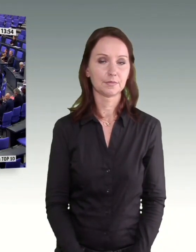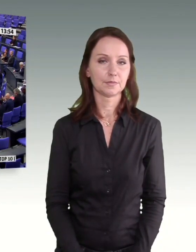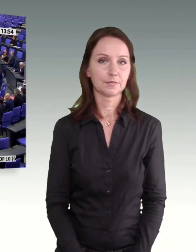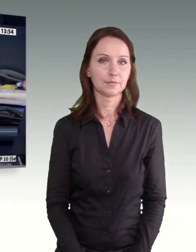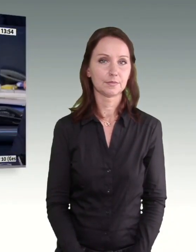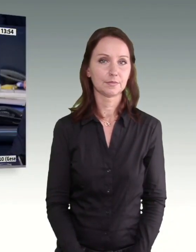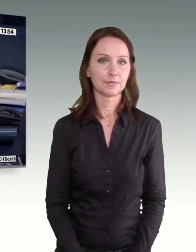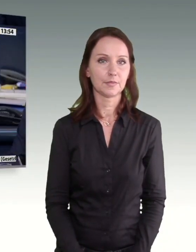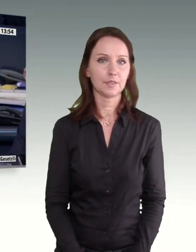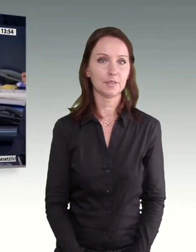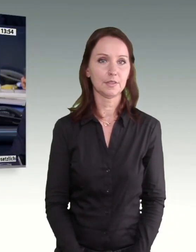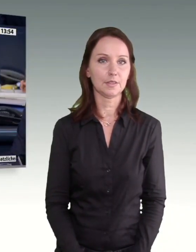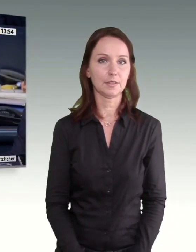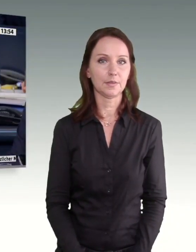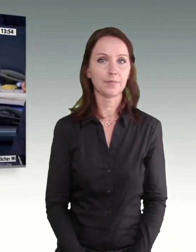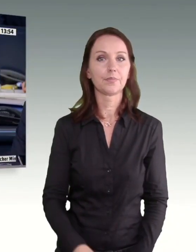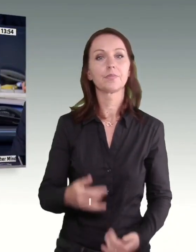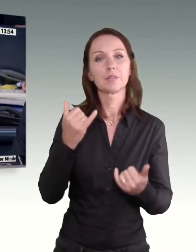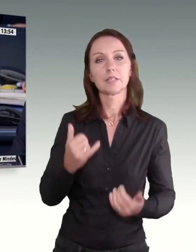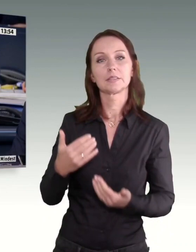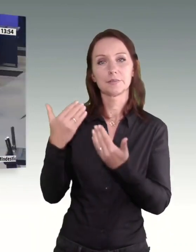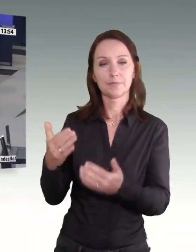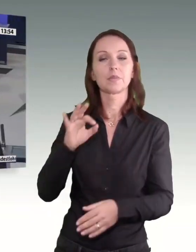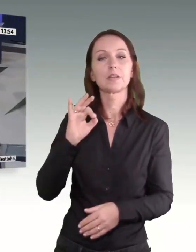Das Wort Tatjana Schimpke für die CDU-CSU-Fraktion.